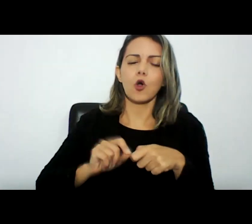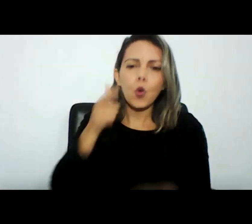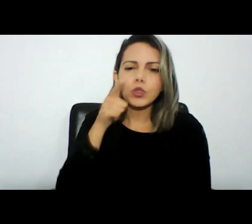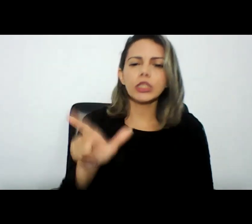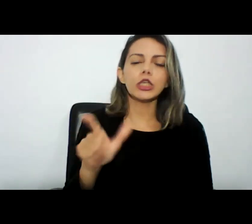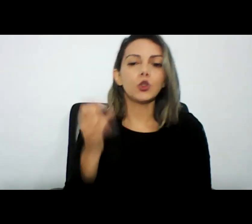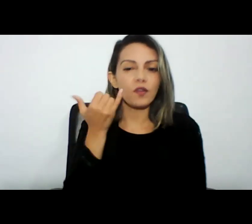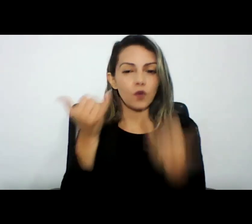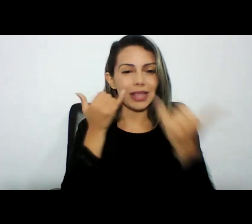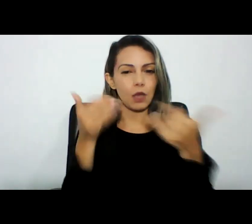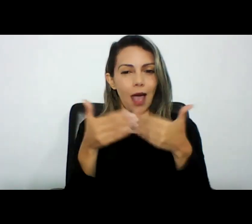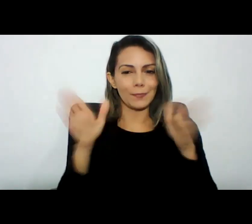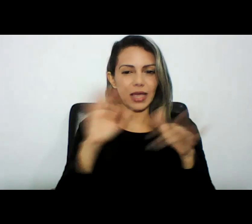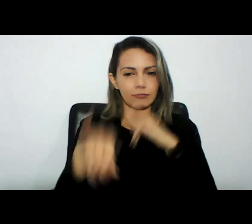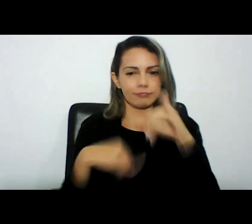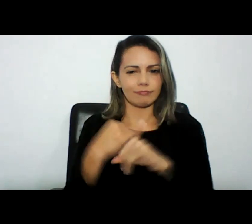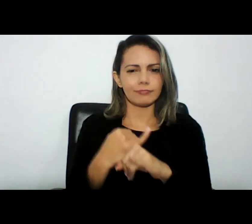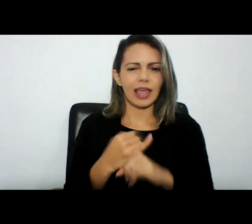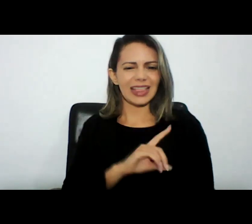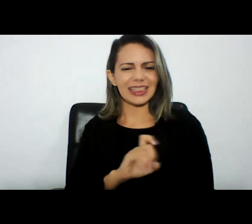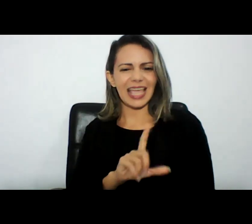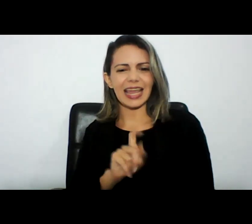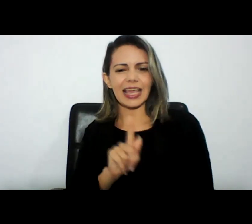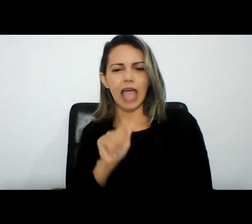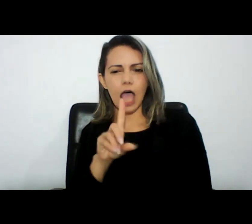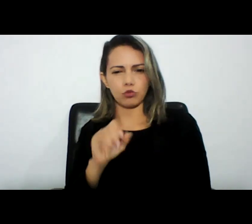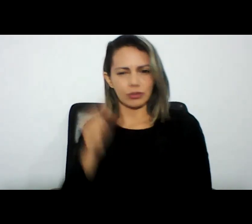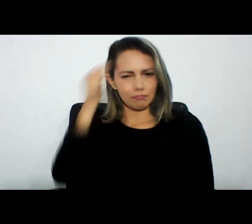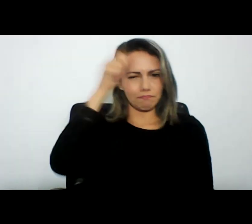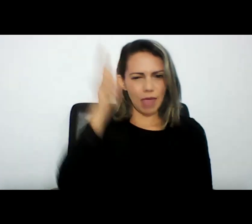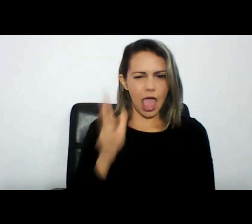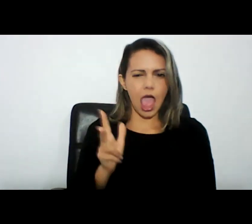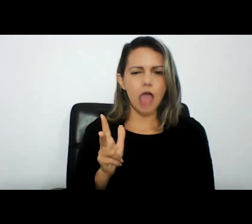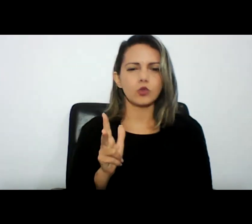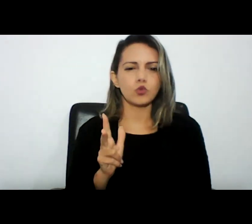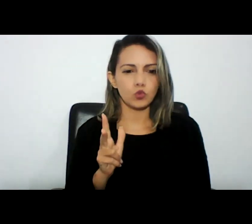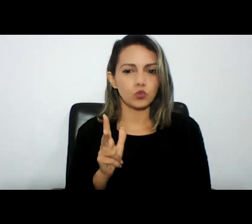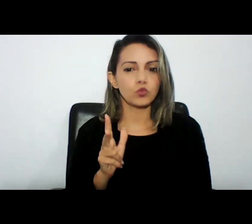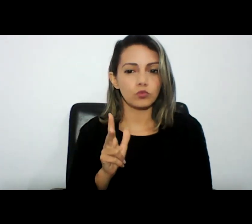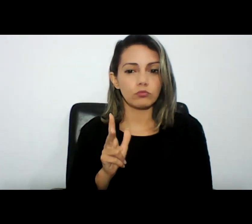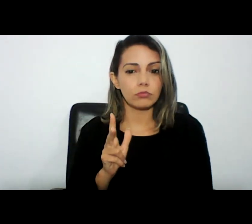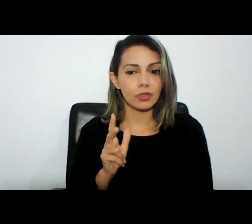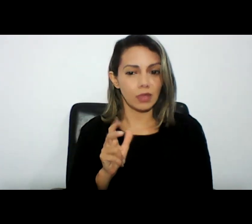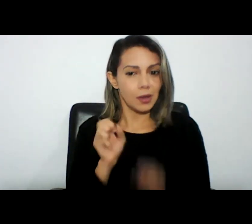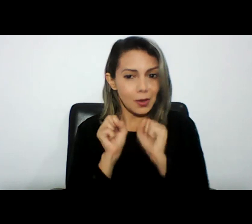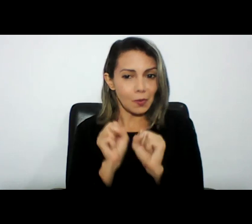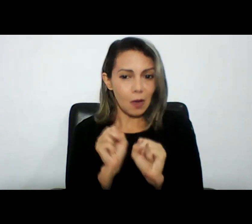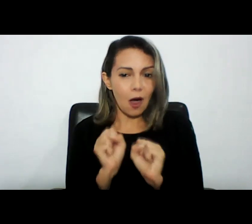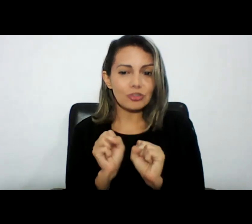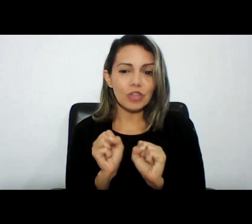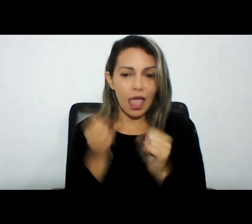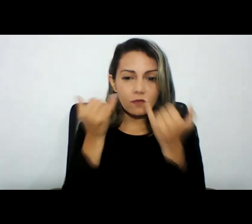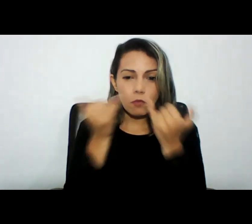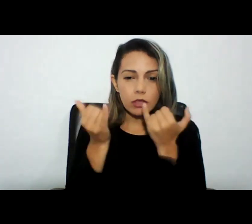polícia, dentro da sua expertise, da sua profundidade, daquilo que eu falo do seu tino, ele vai buscar